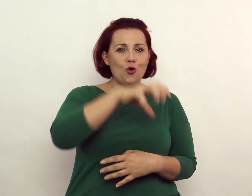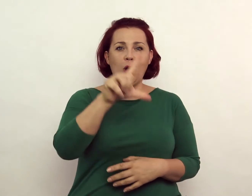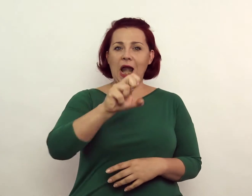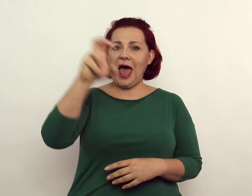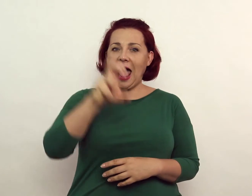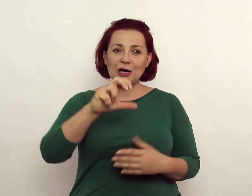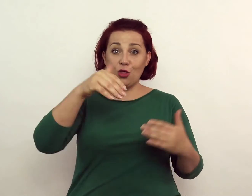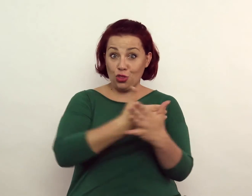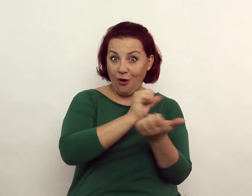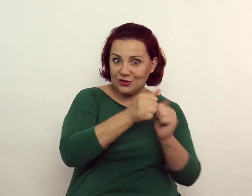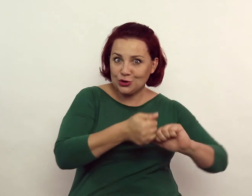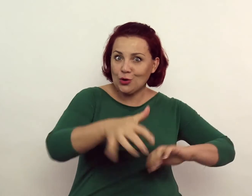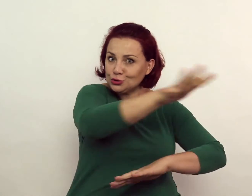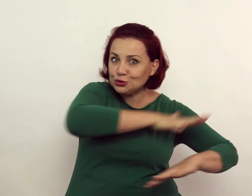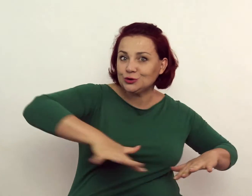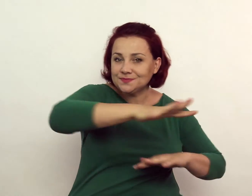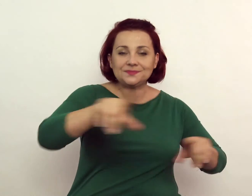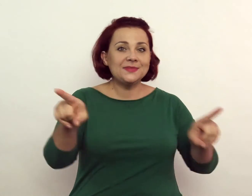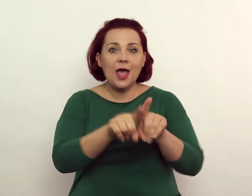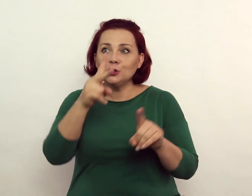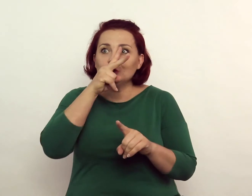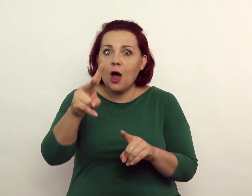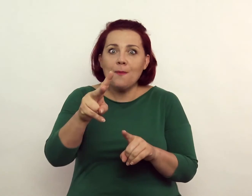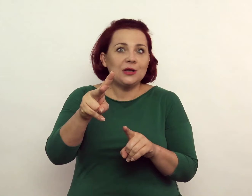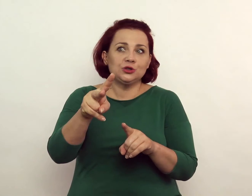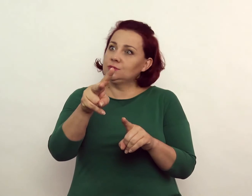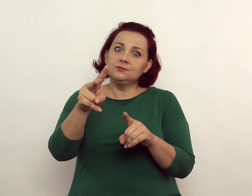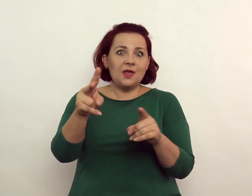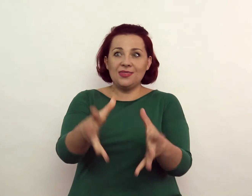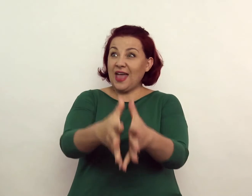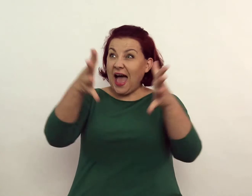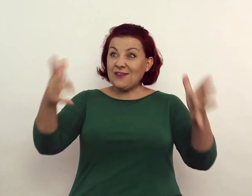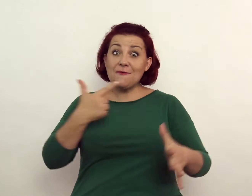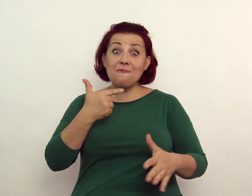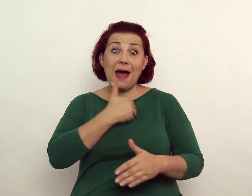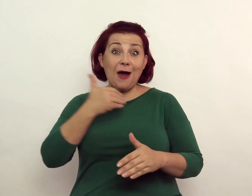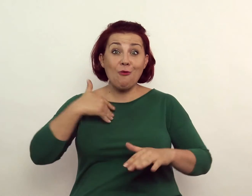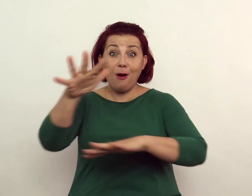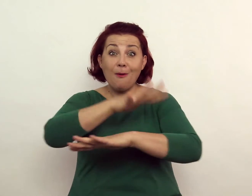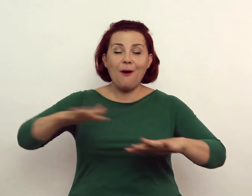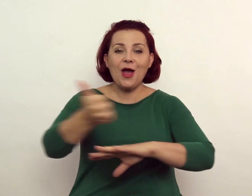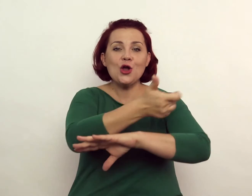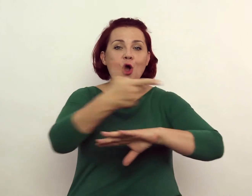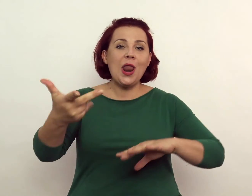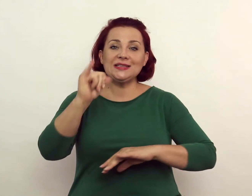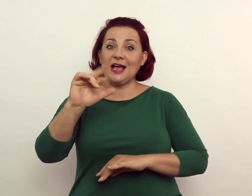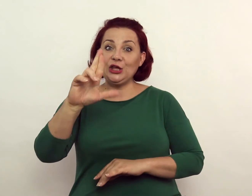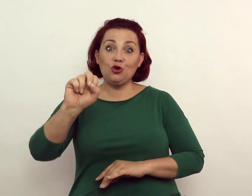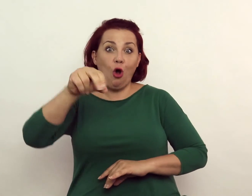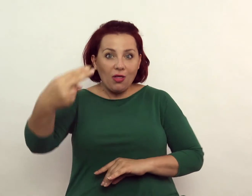kulturę lachów sądeckich, zobaczymy jedną z największych w Małopolsce kolekcję